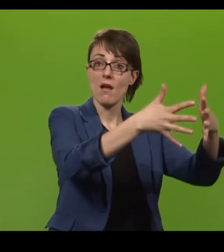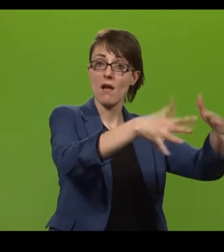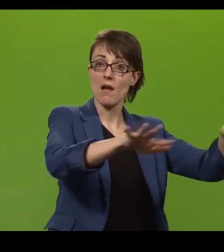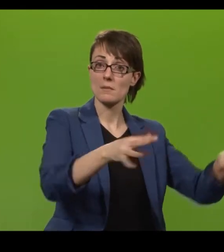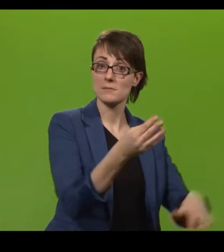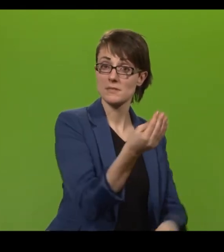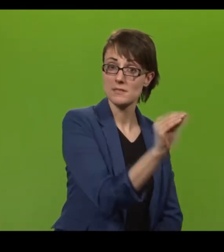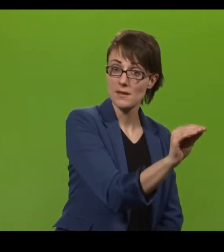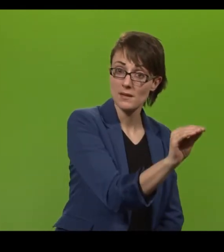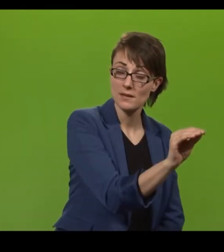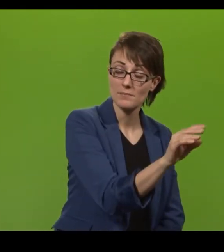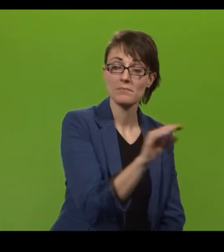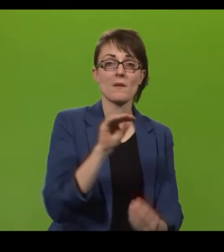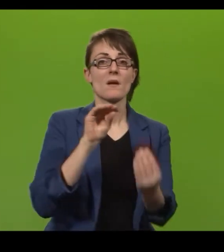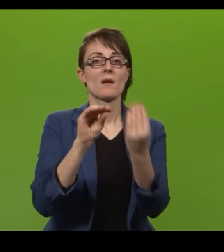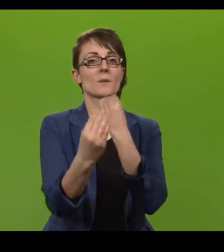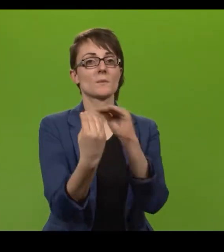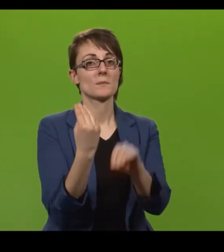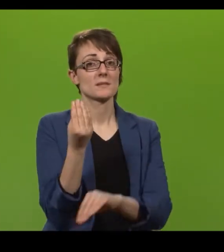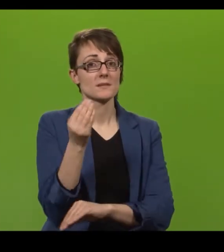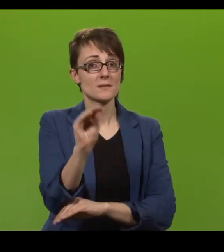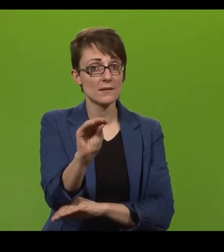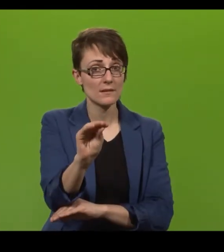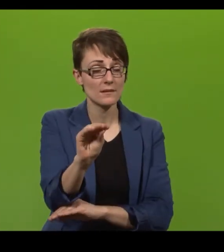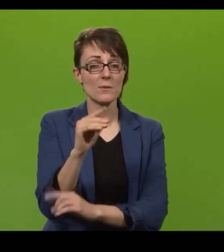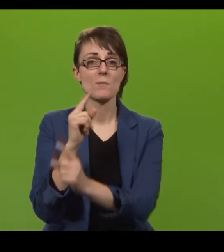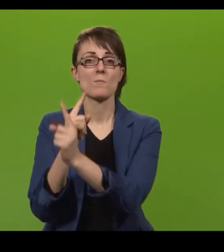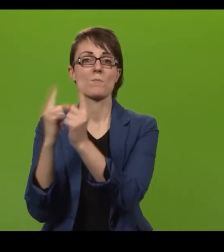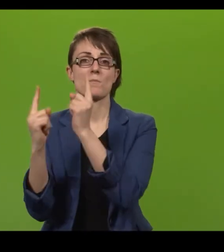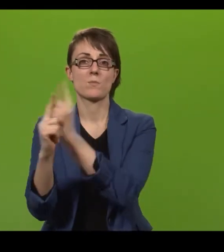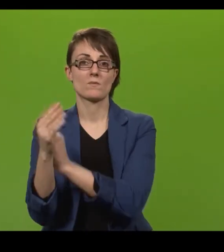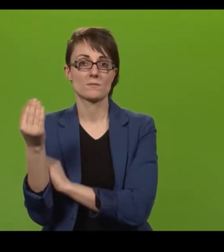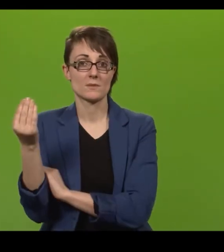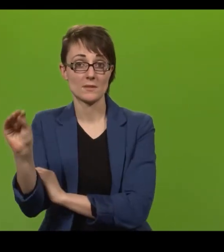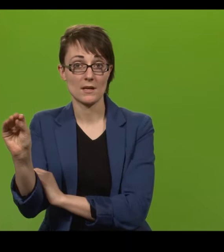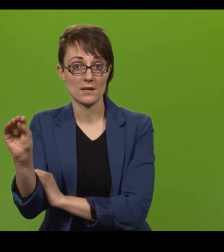Það eru almunasagnir, áttbeðasagnir og próformasagnir.